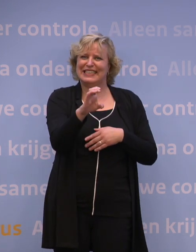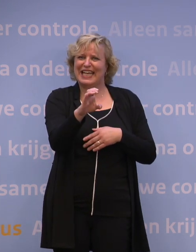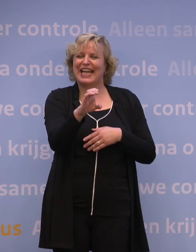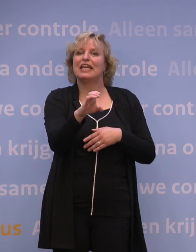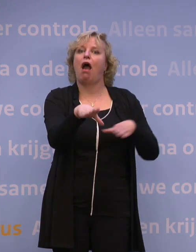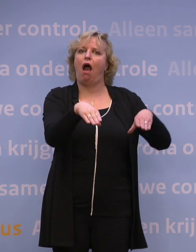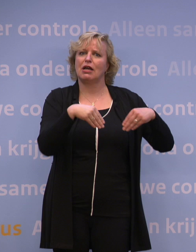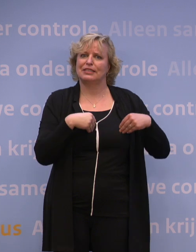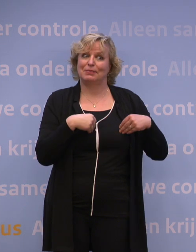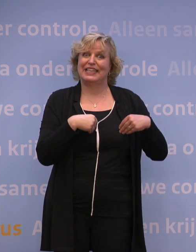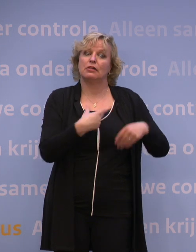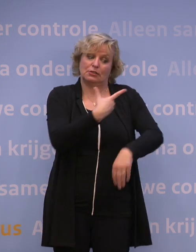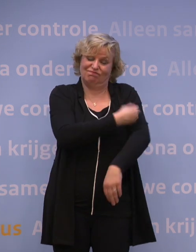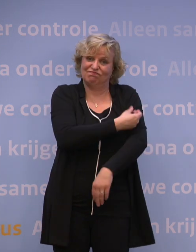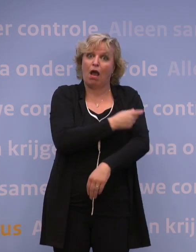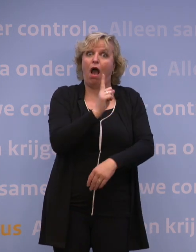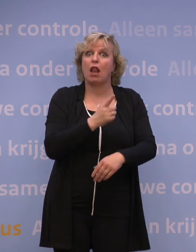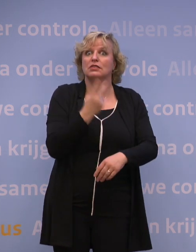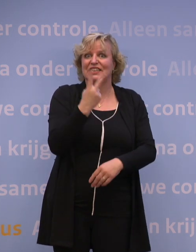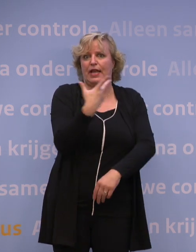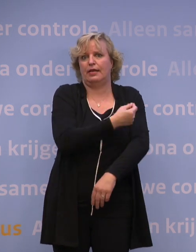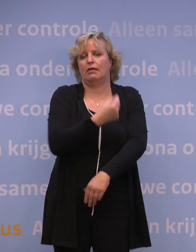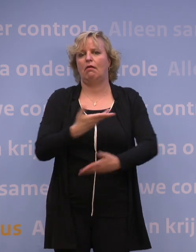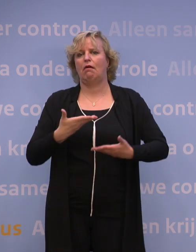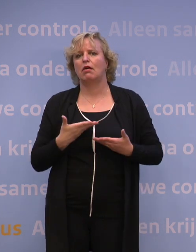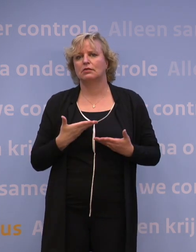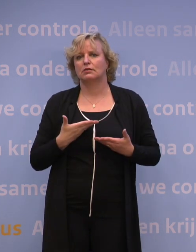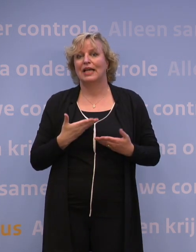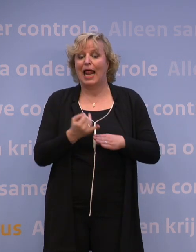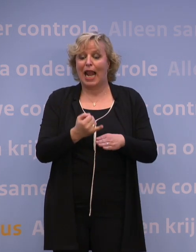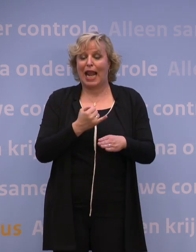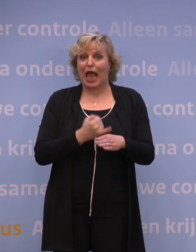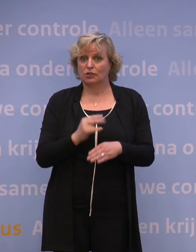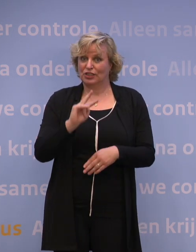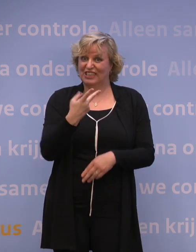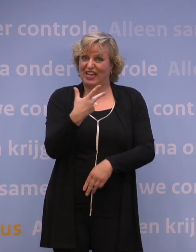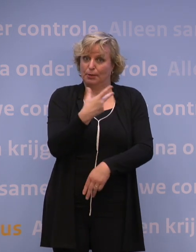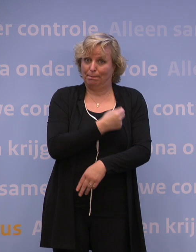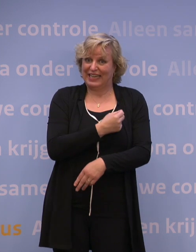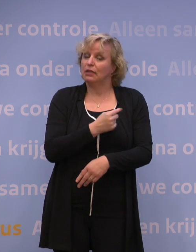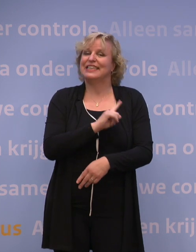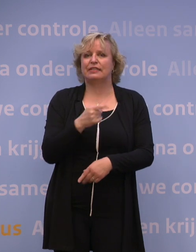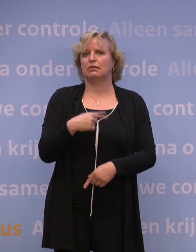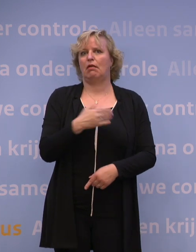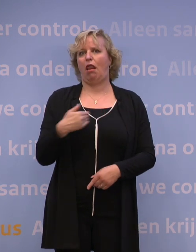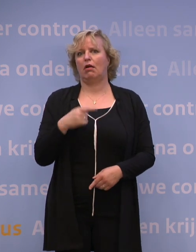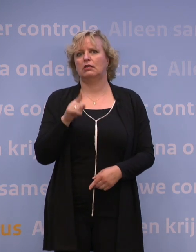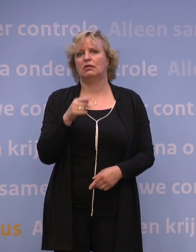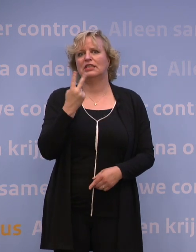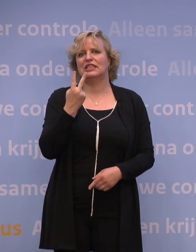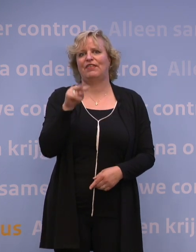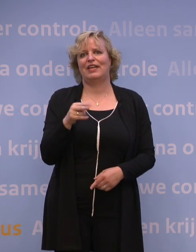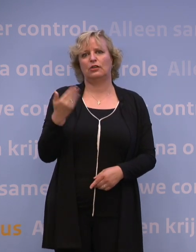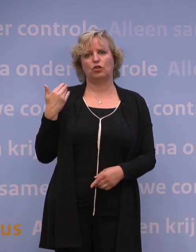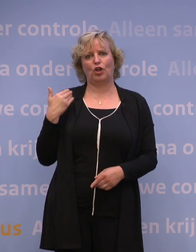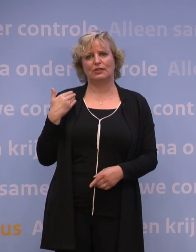accepteren als je volledig gevaccineerd bent en je de laatste prik 14 dagen geleden hebt gekregen. Dat laatste geldt